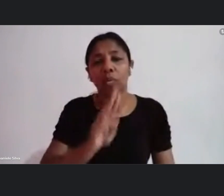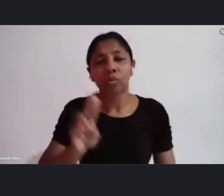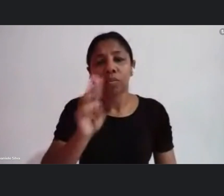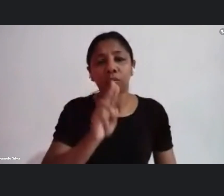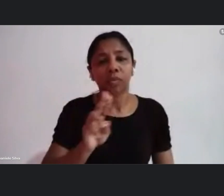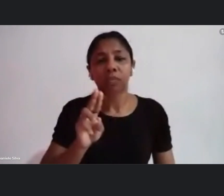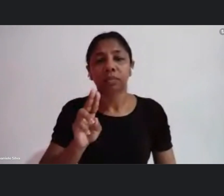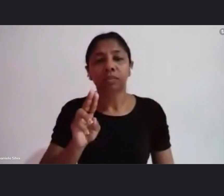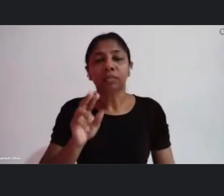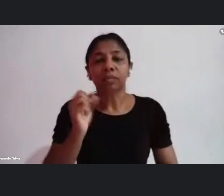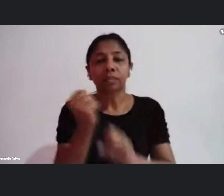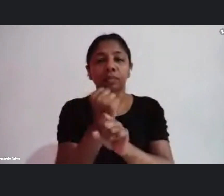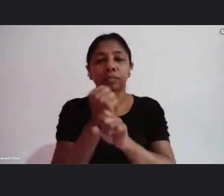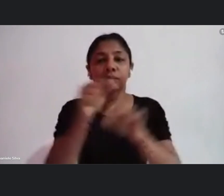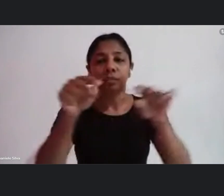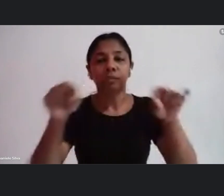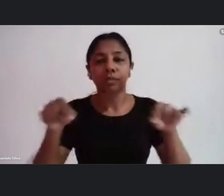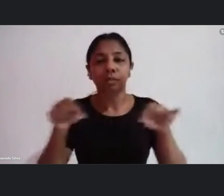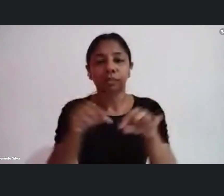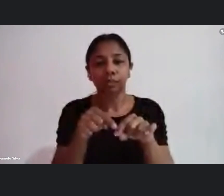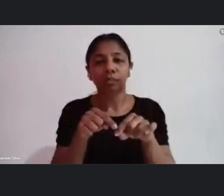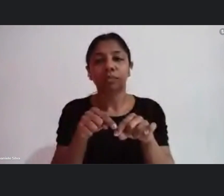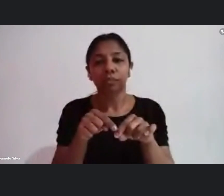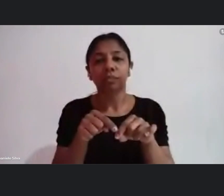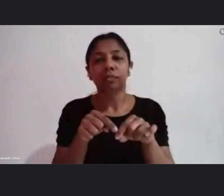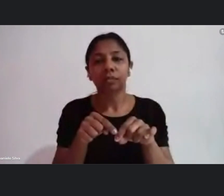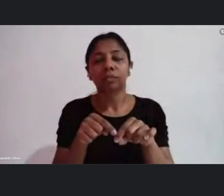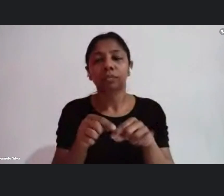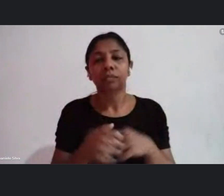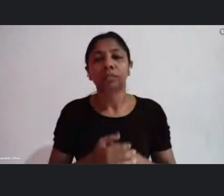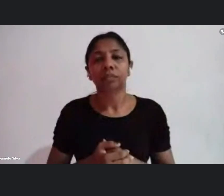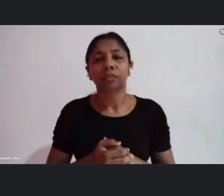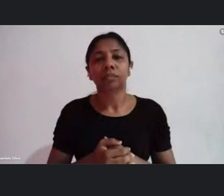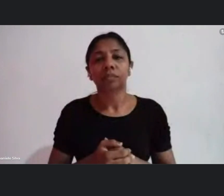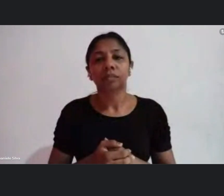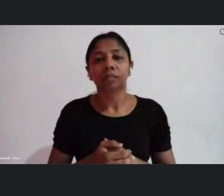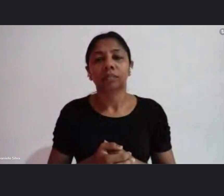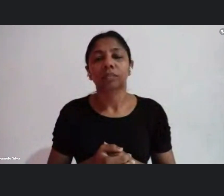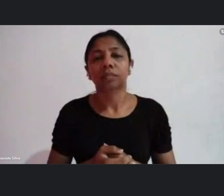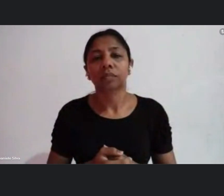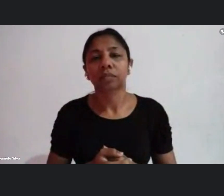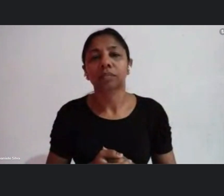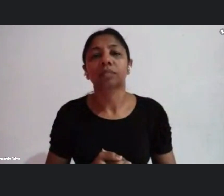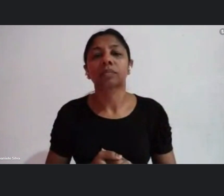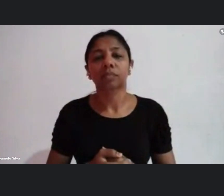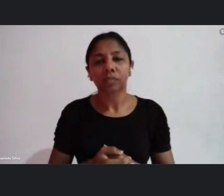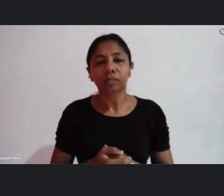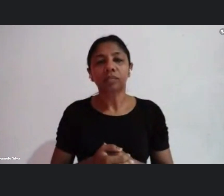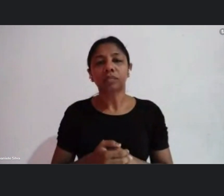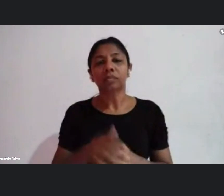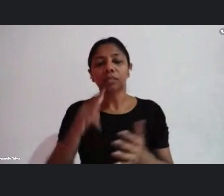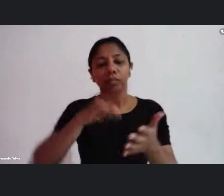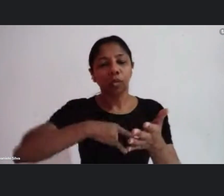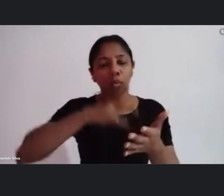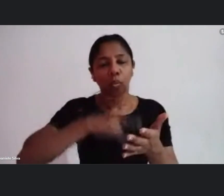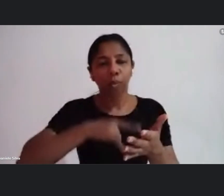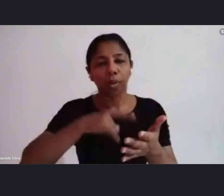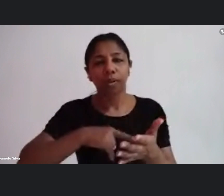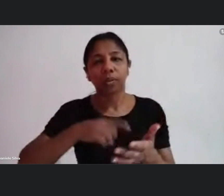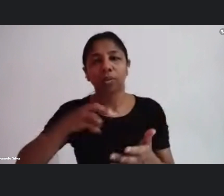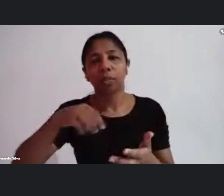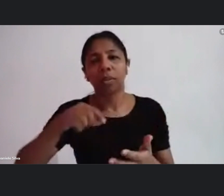certo? por causa dessa recente documentação esse recente documento do MIR e